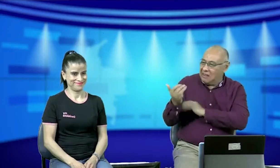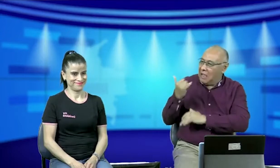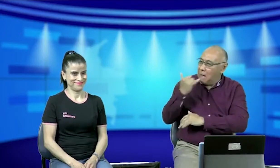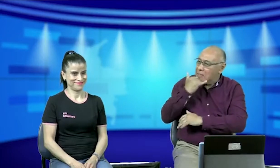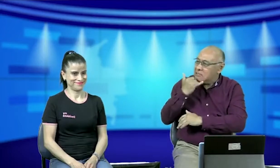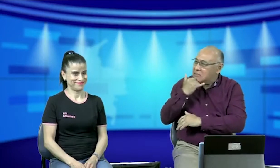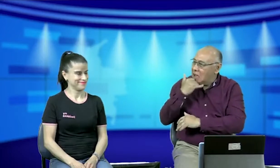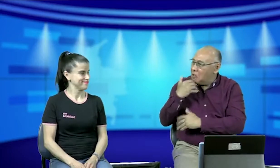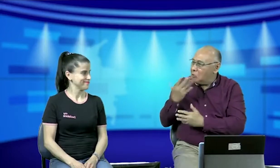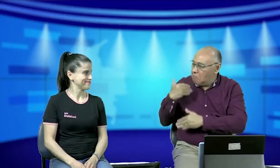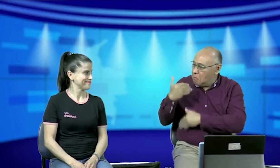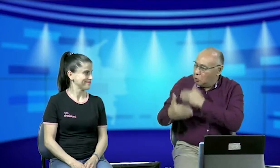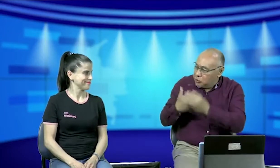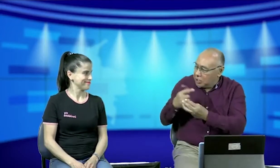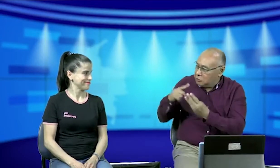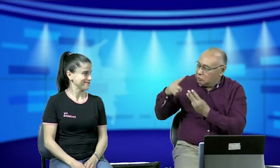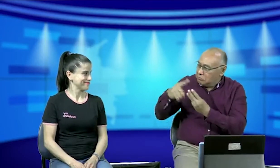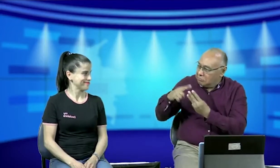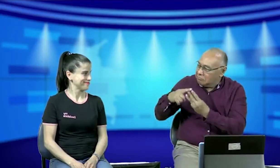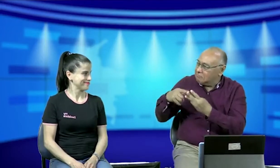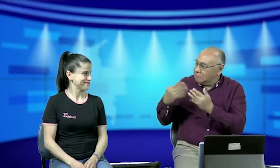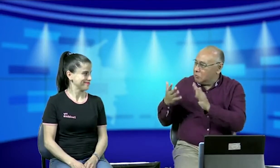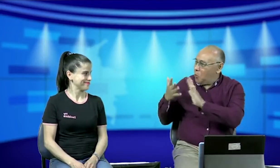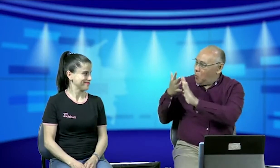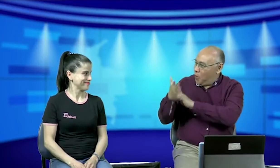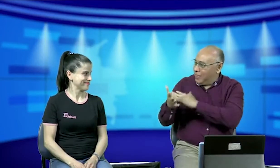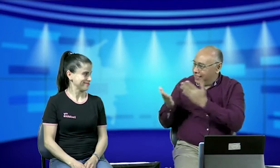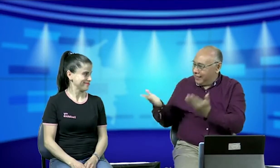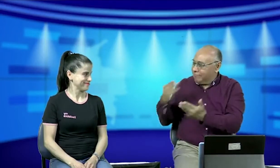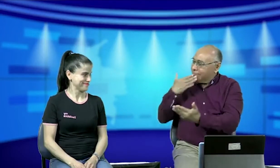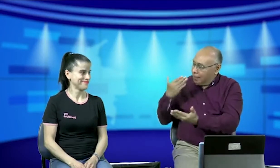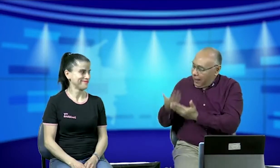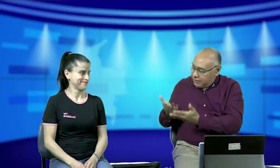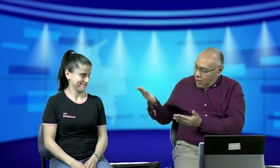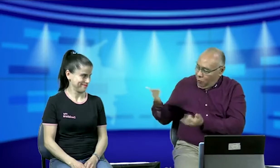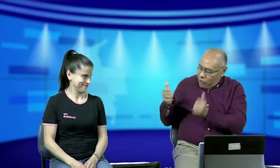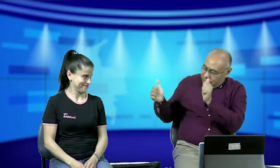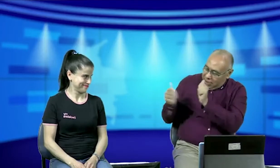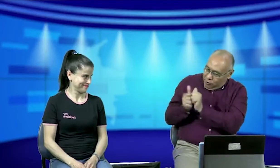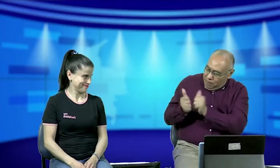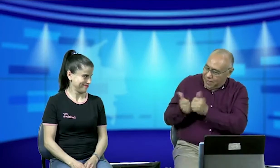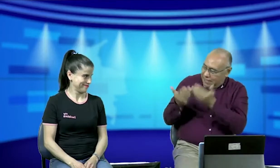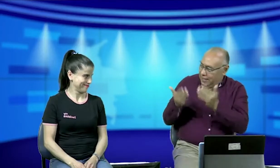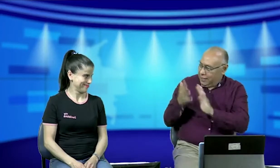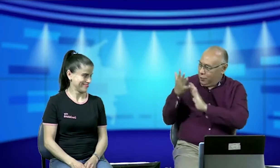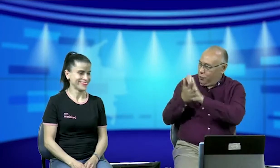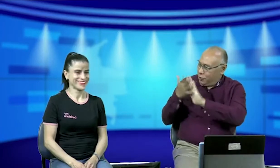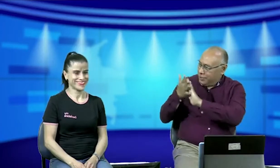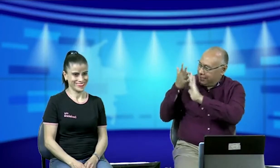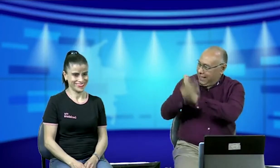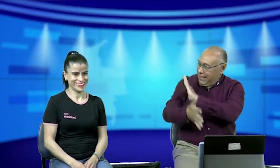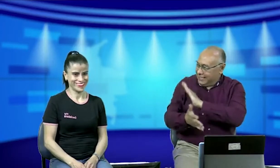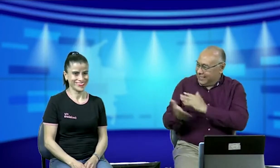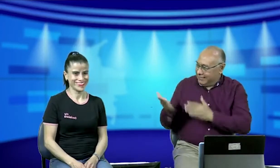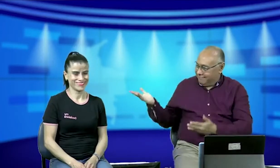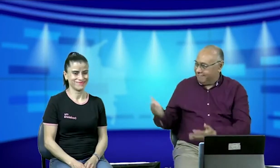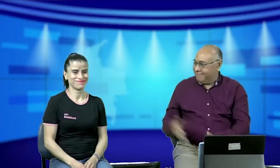ya llevamos casi un año en estas Sandra bienvenida cuéntanos qué ha pasado durante todo este año gracias por acompañarnos en